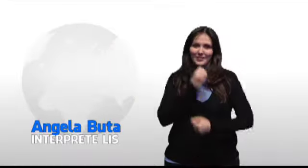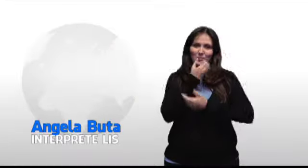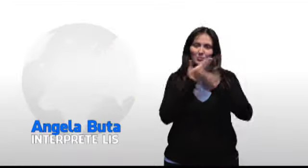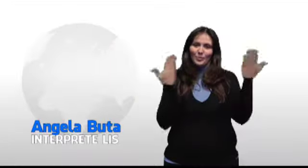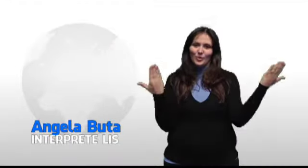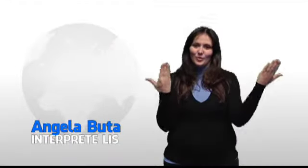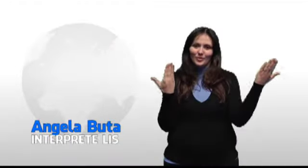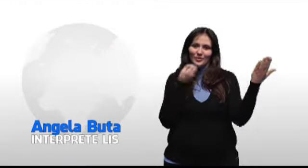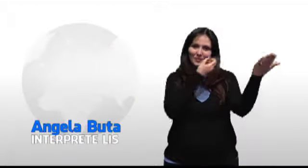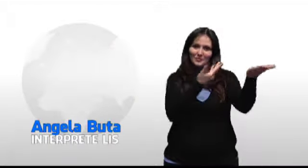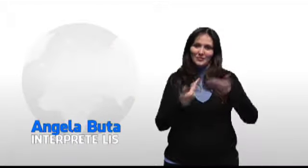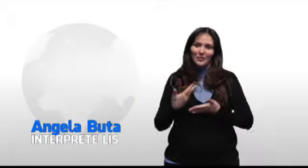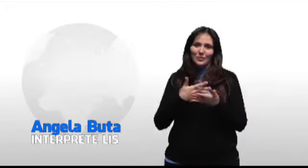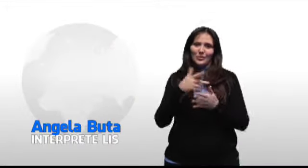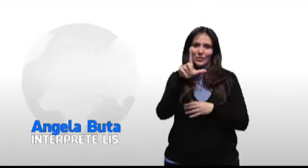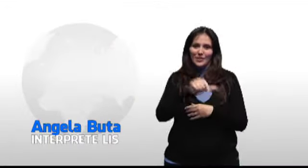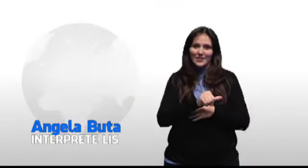Buonasera, benvenuti al TG LIS.